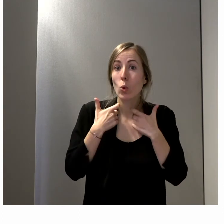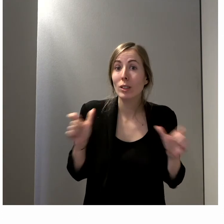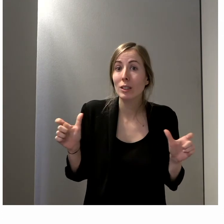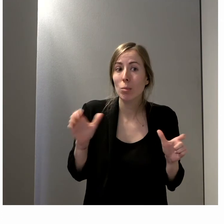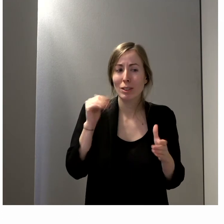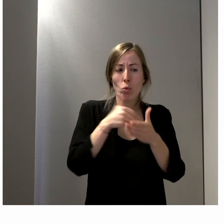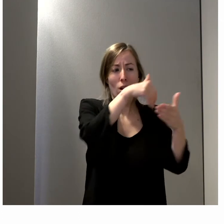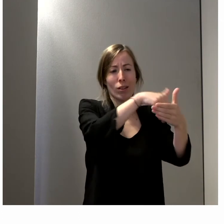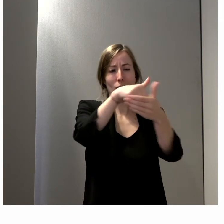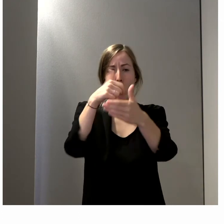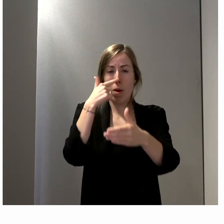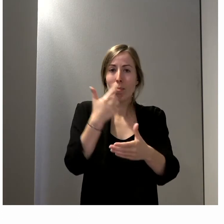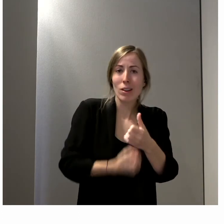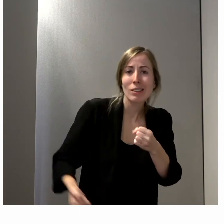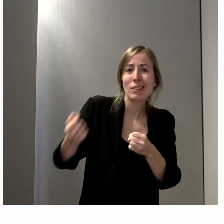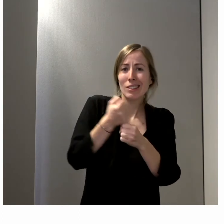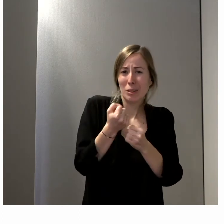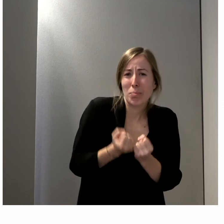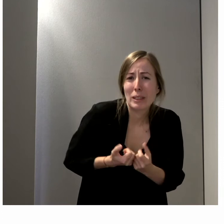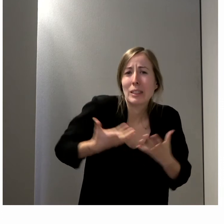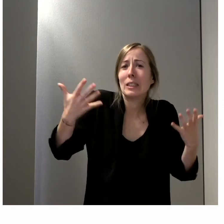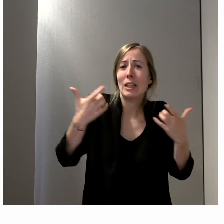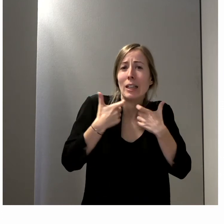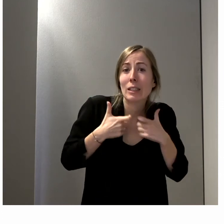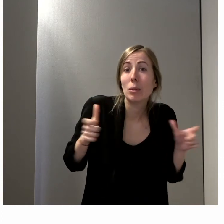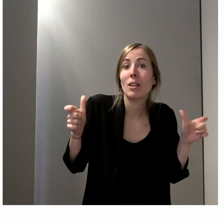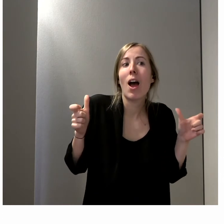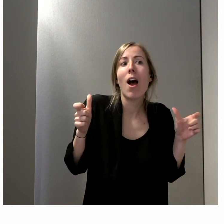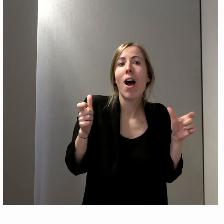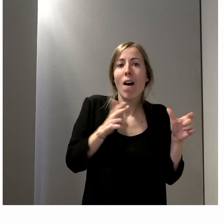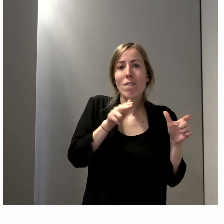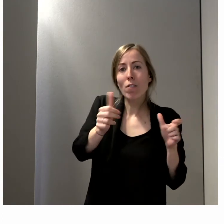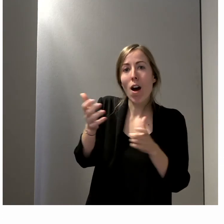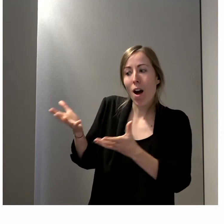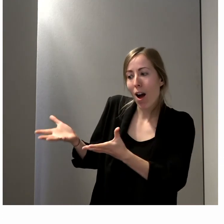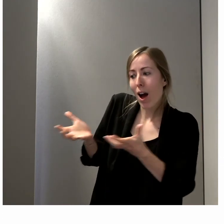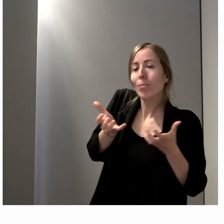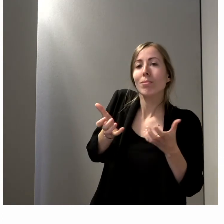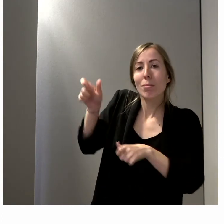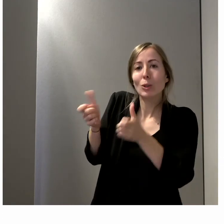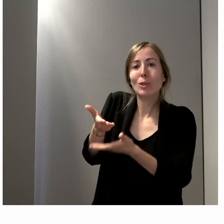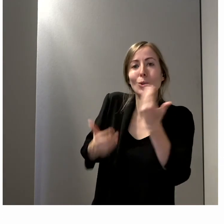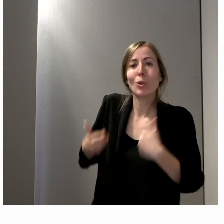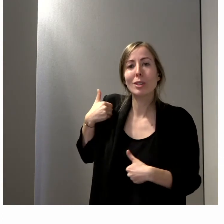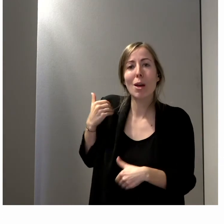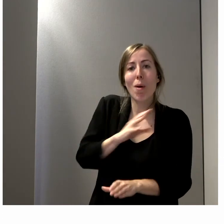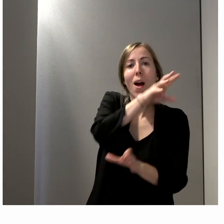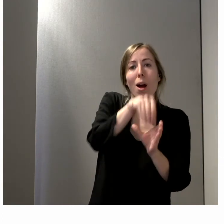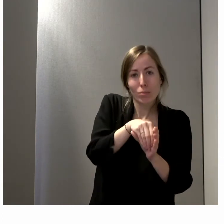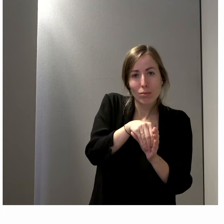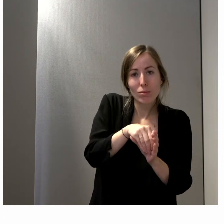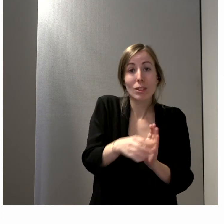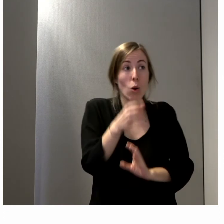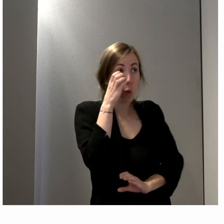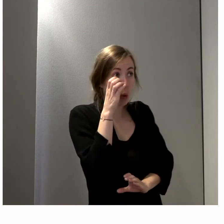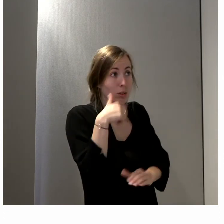interne davantage de modules d'accessibilité permettra à davantage des personnes handicapées de les écouter et de les rejoindre derrière. Donc